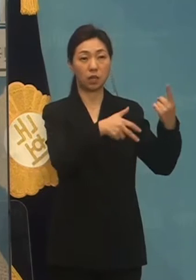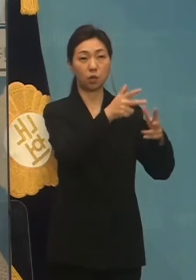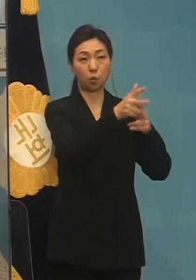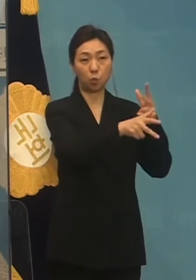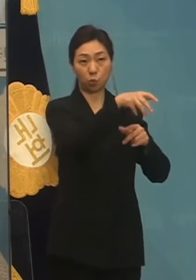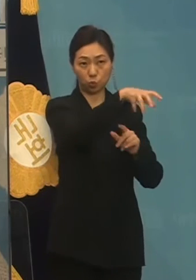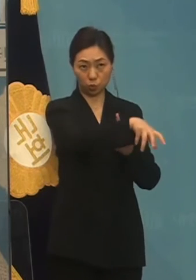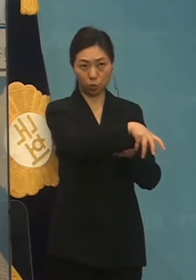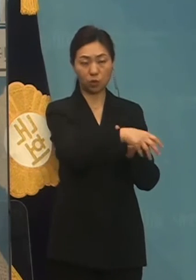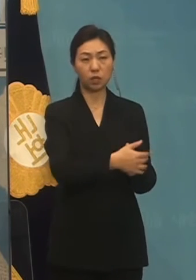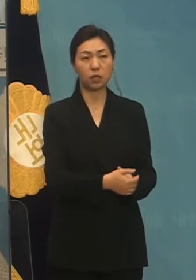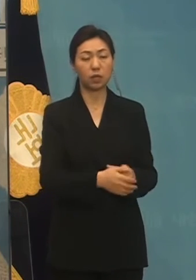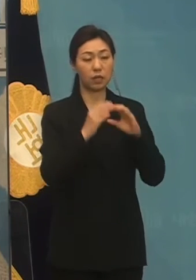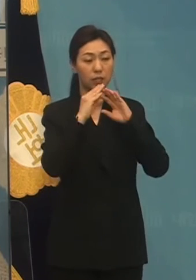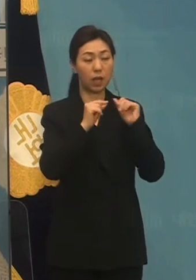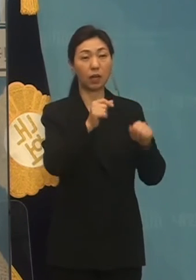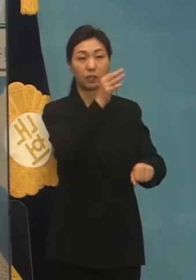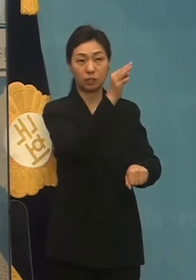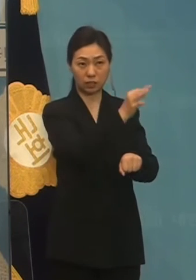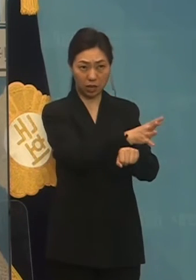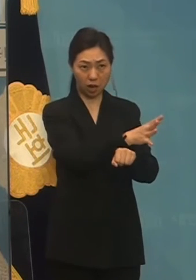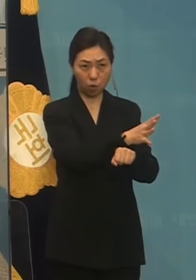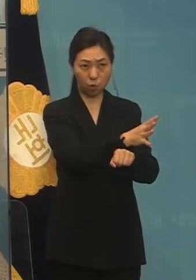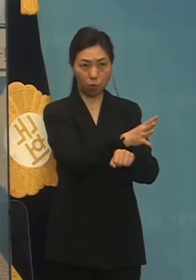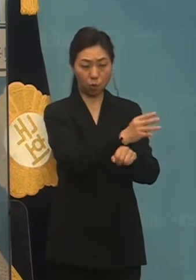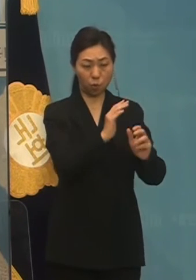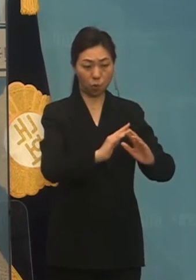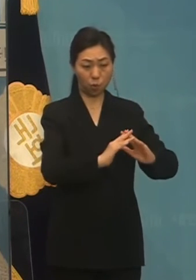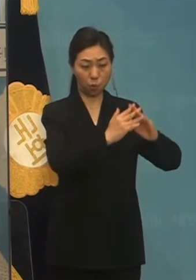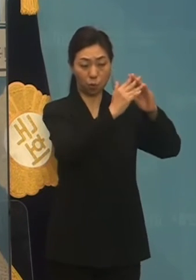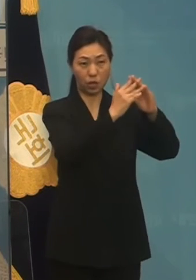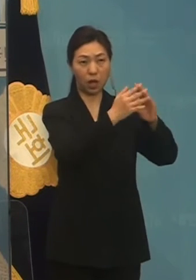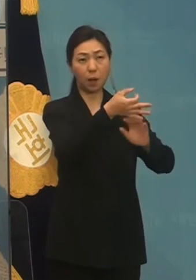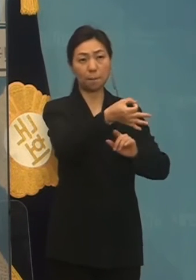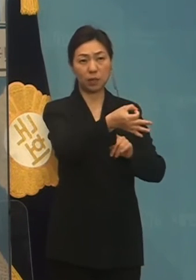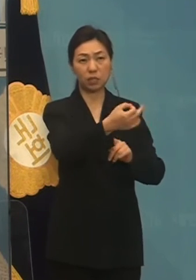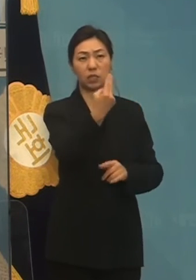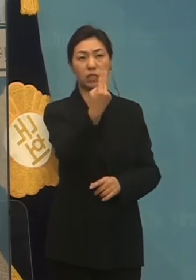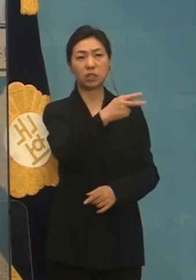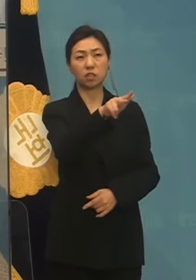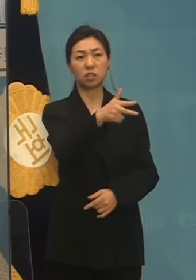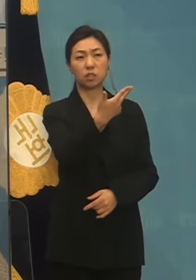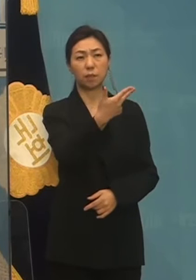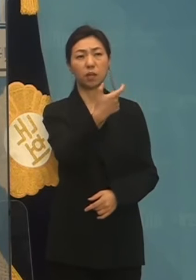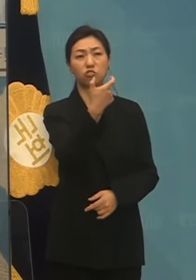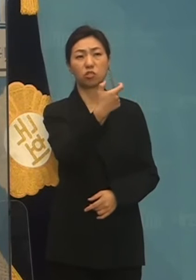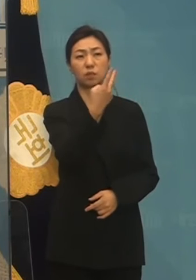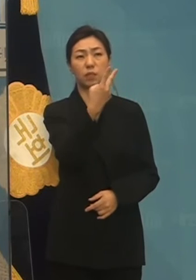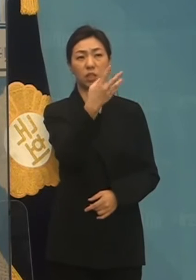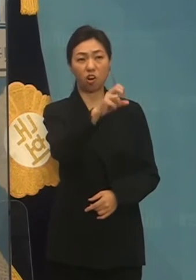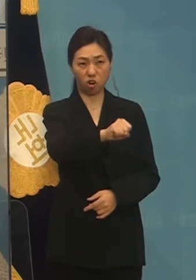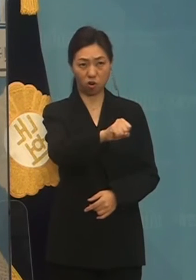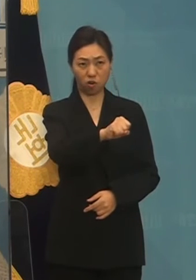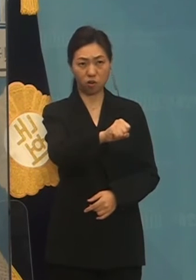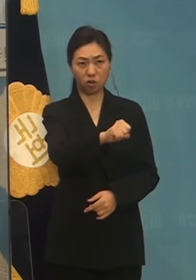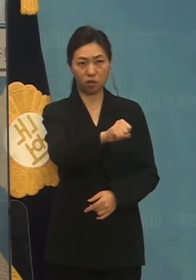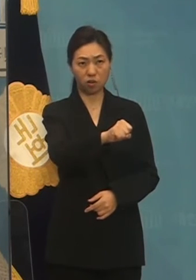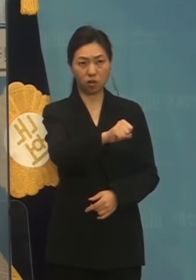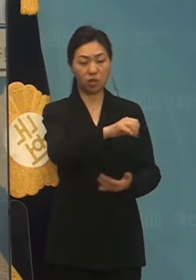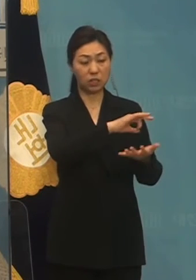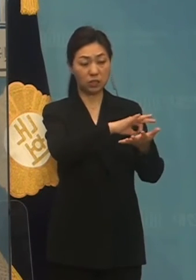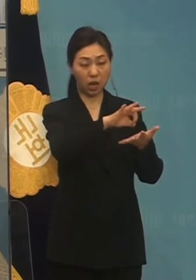소지 매입 및 공사비는 총 2,762억 원이 들어간 것으로